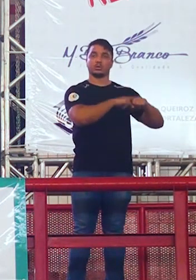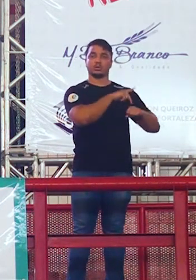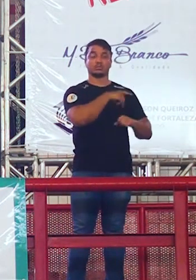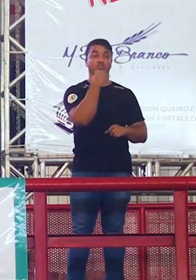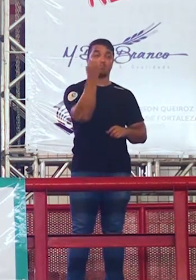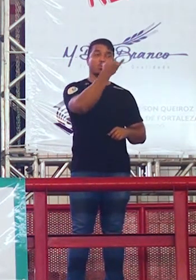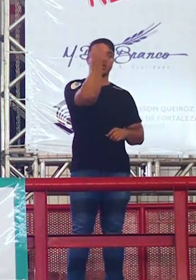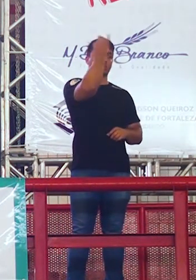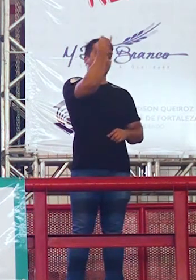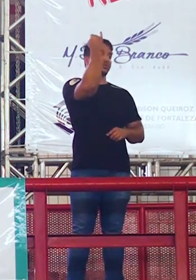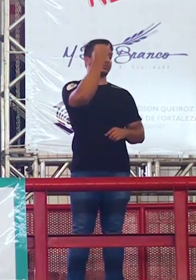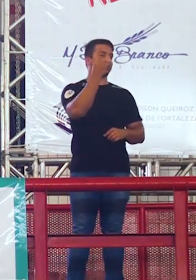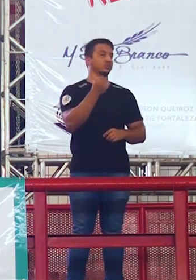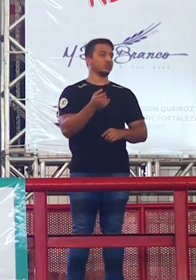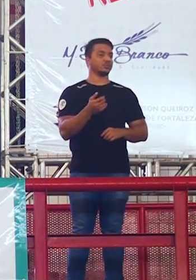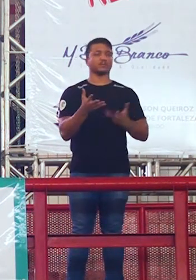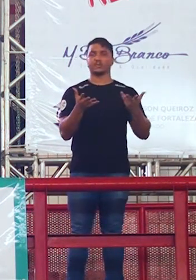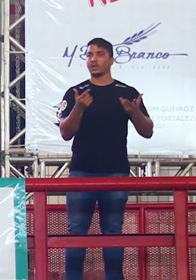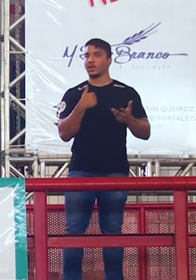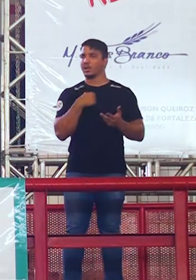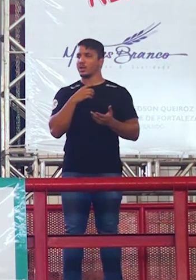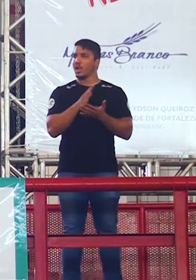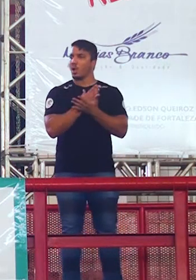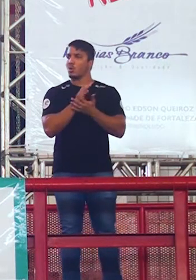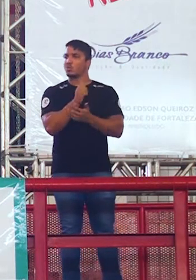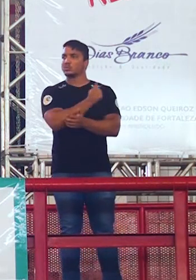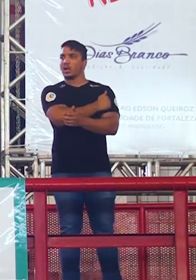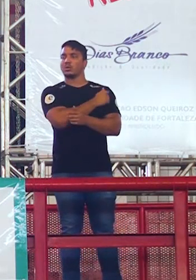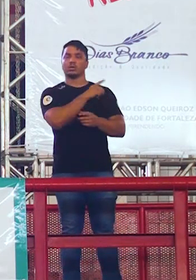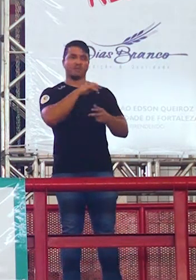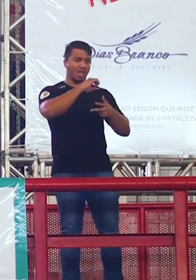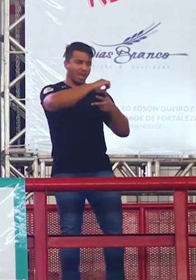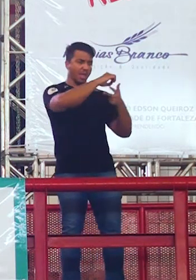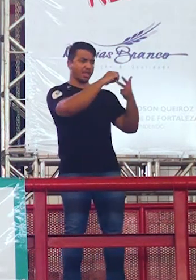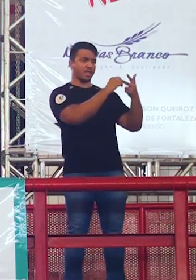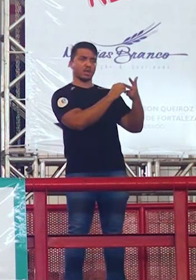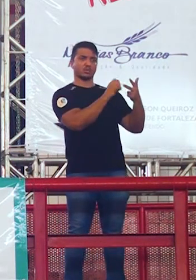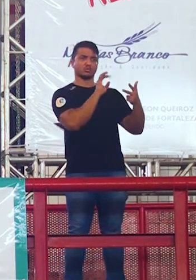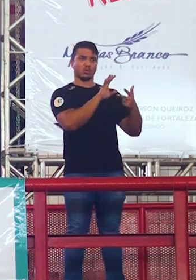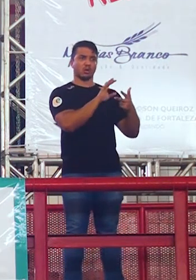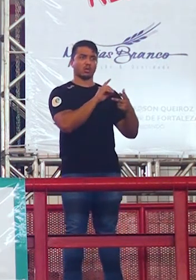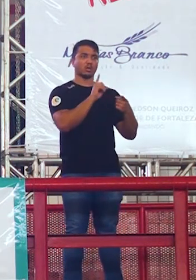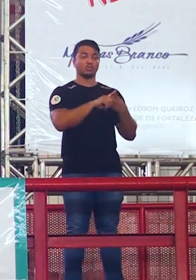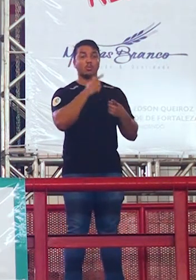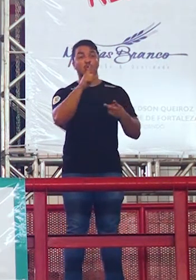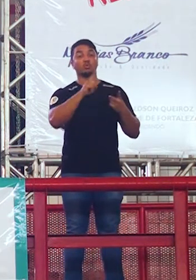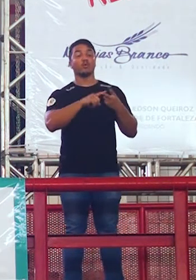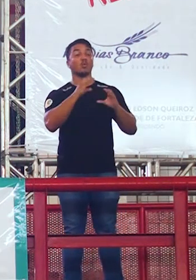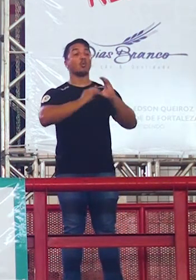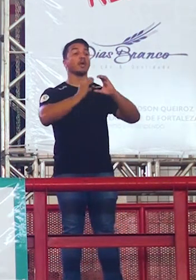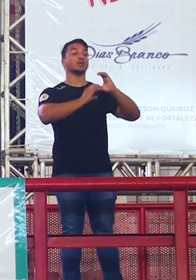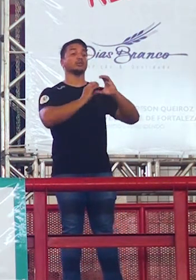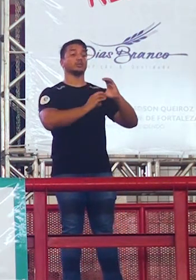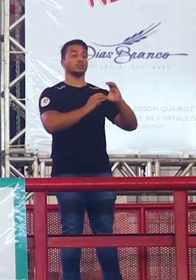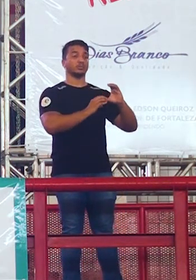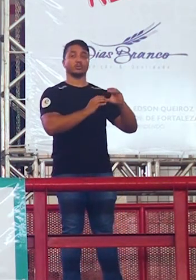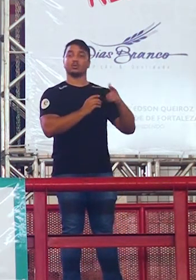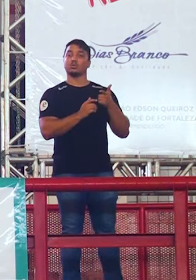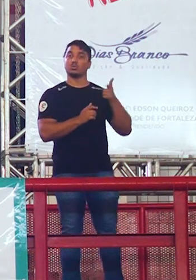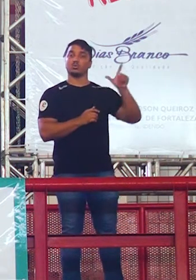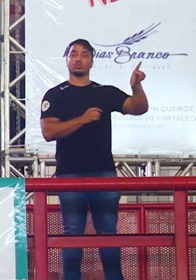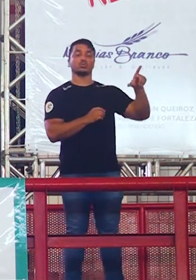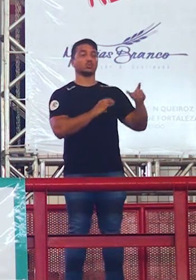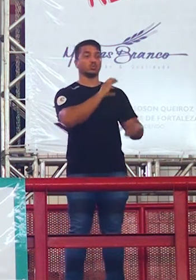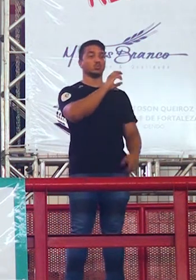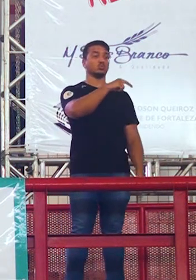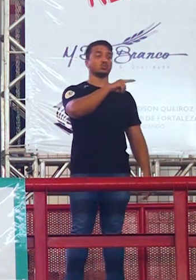muito importante porque tem aluna aqui que não vai fazer só Enem não, rapaz. Tem aluna que vai fazer o S. Tem aluna que vai fazer